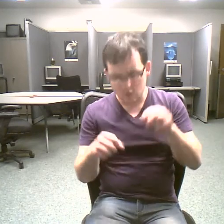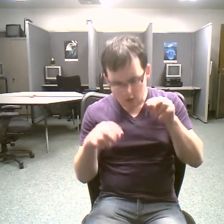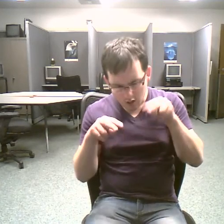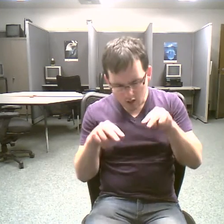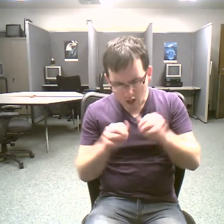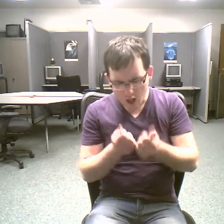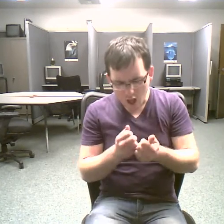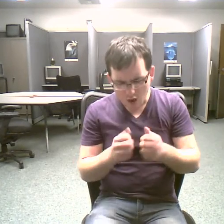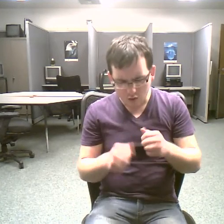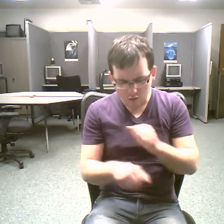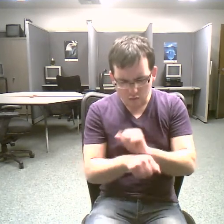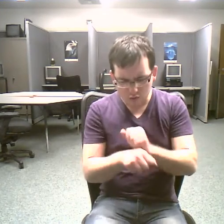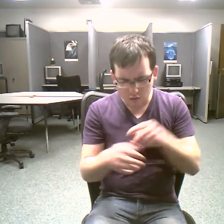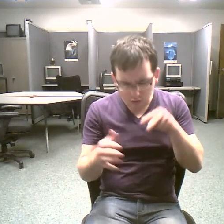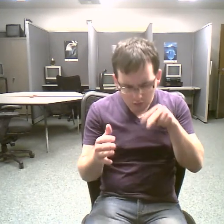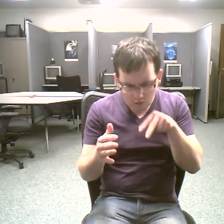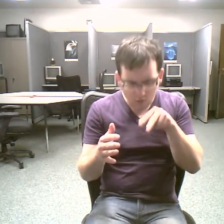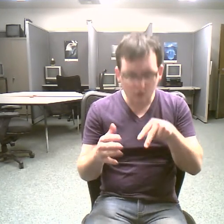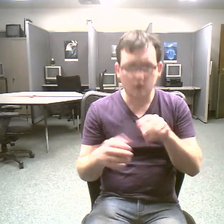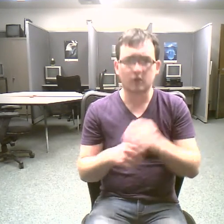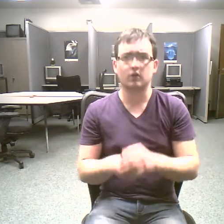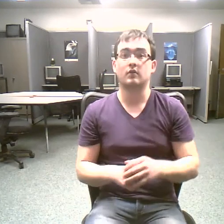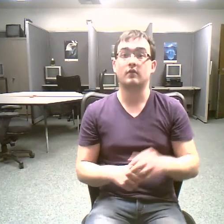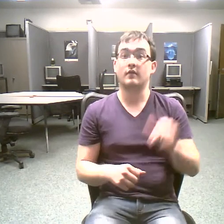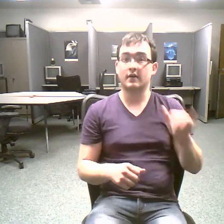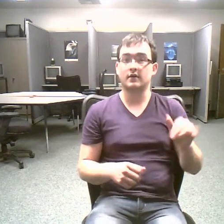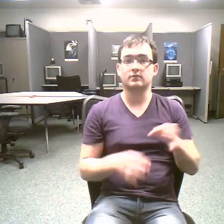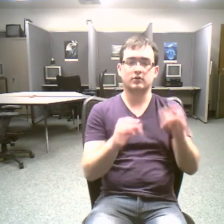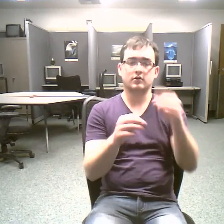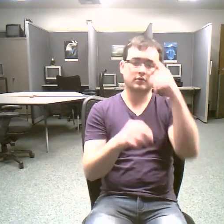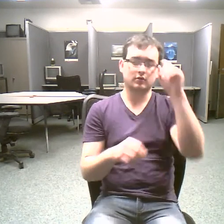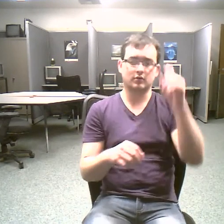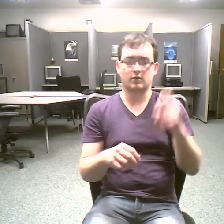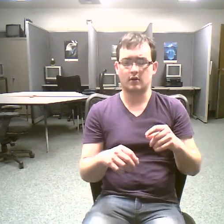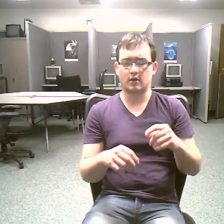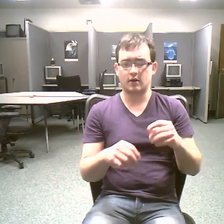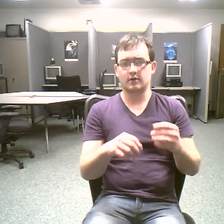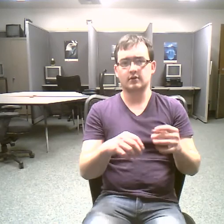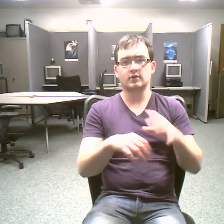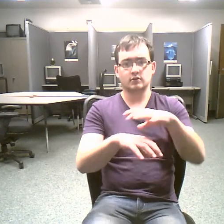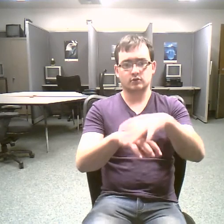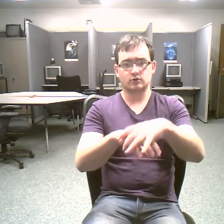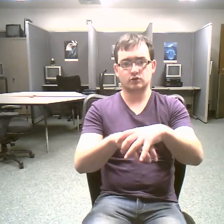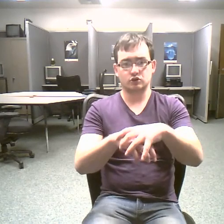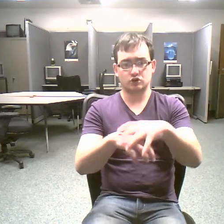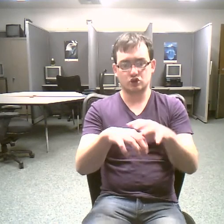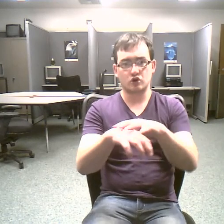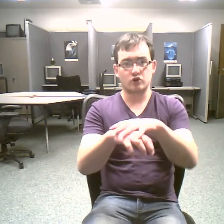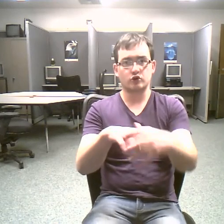protect its surface care for its atmosphere safeguard its water